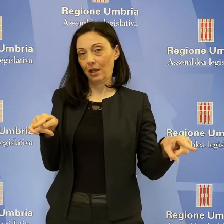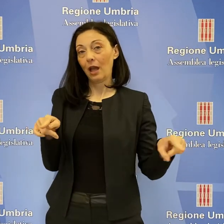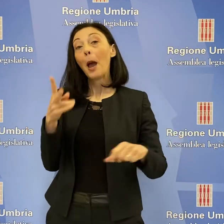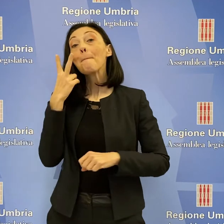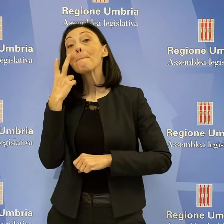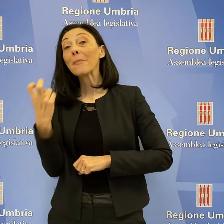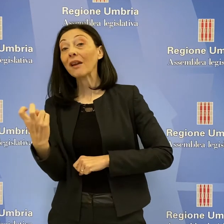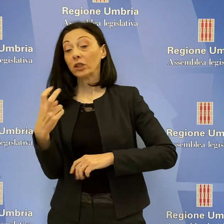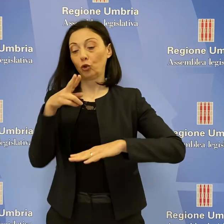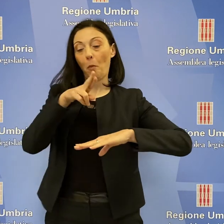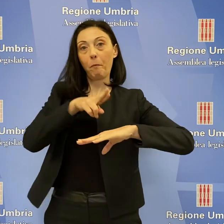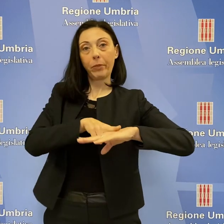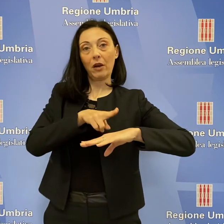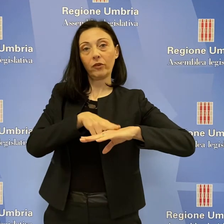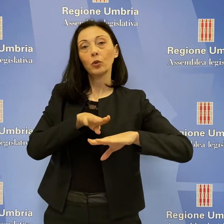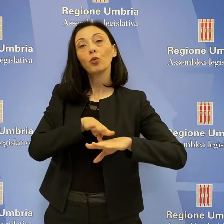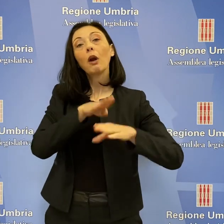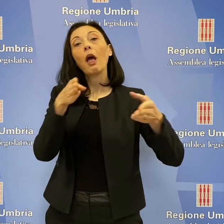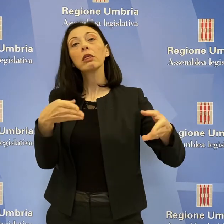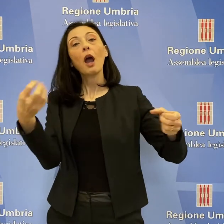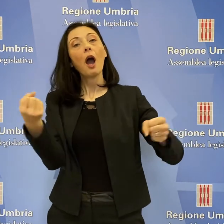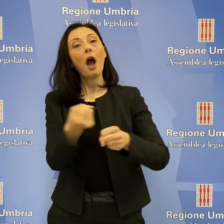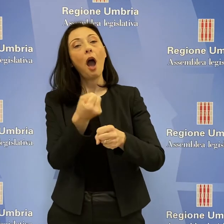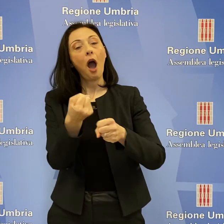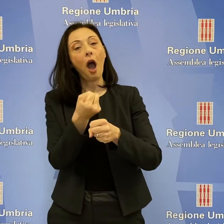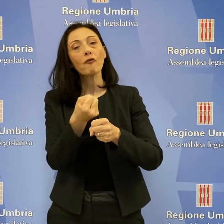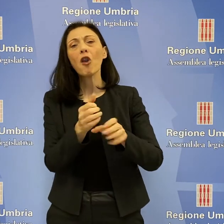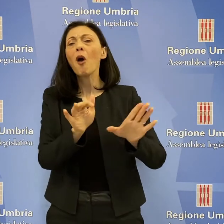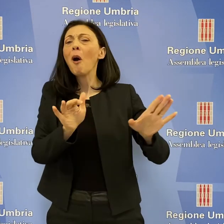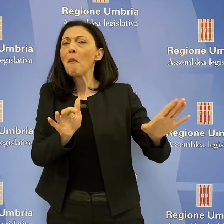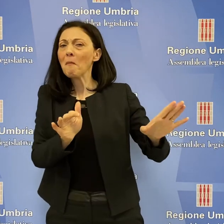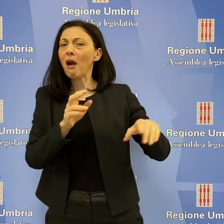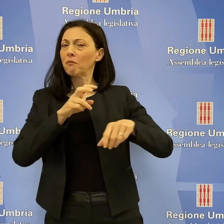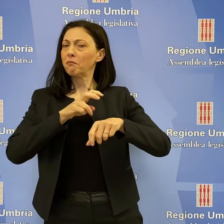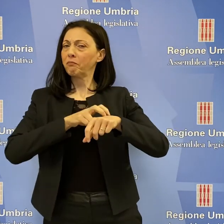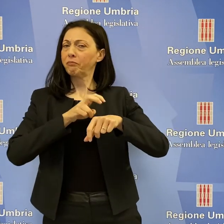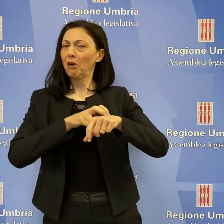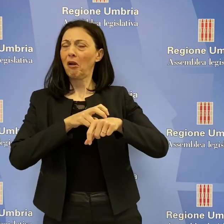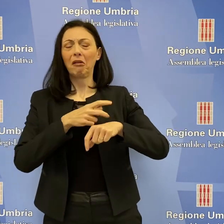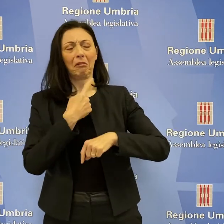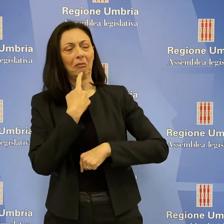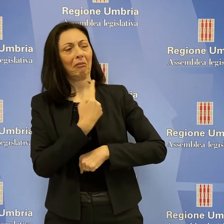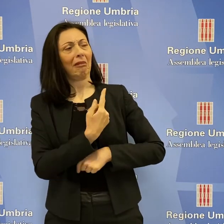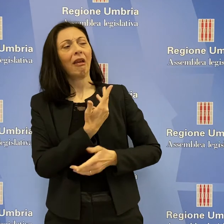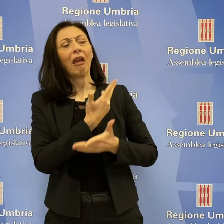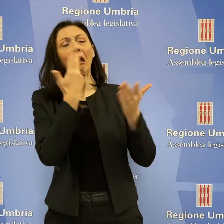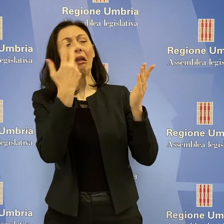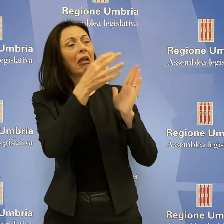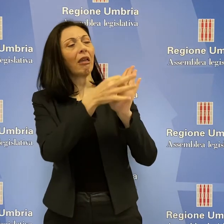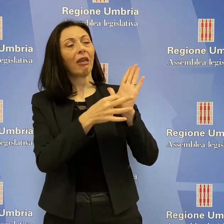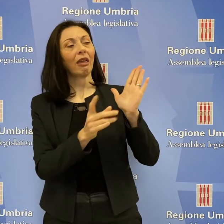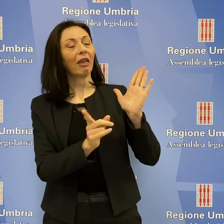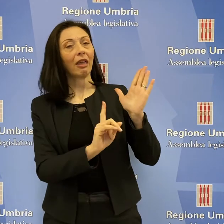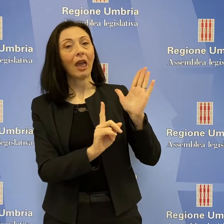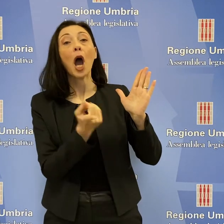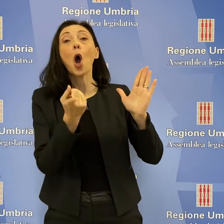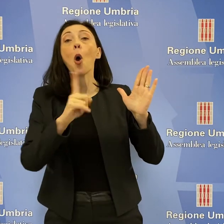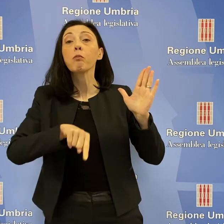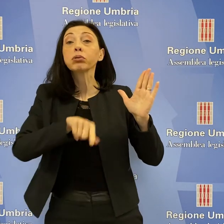'insediamento in prefettura di un apposito tavolo di cui però, secondo Bori, non sono chiare le componenti ne tantomeno il coinvolgimento di figure